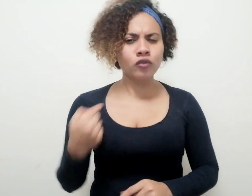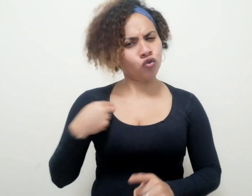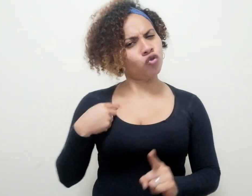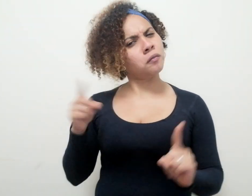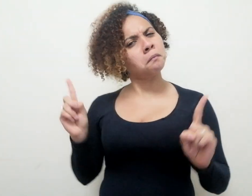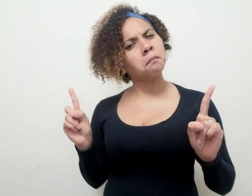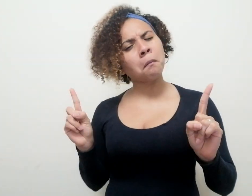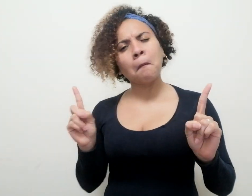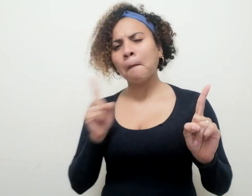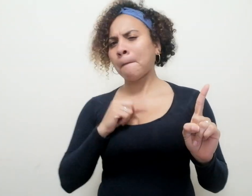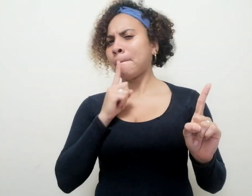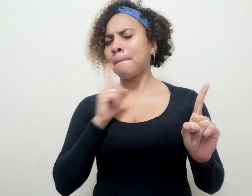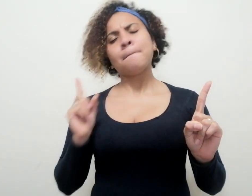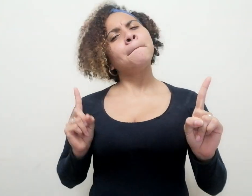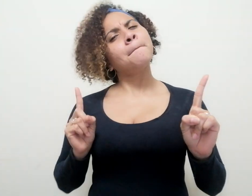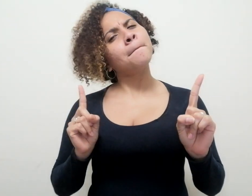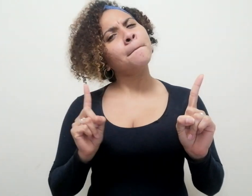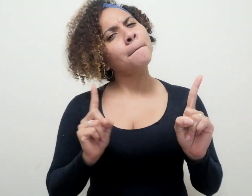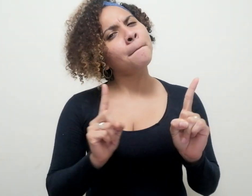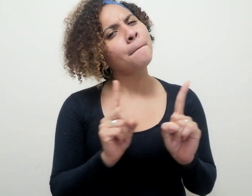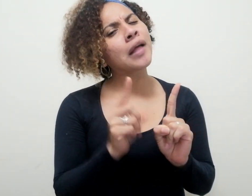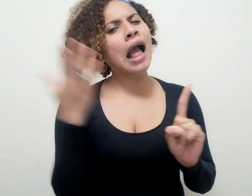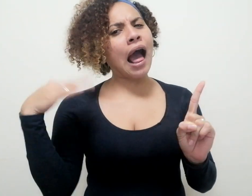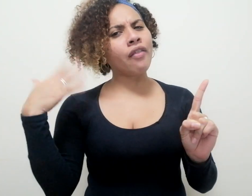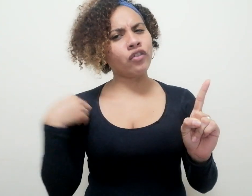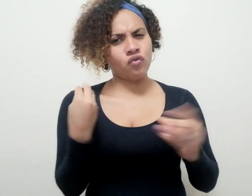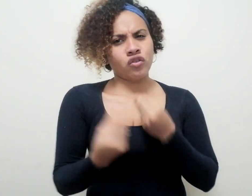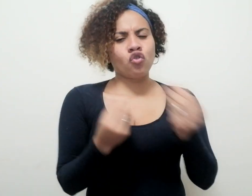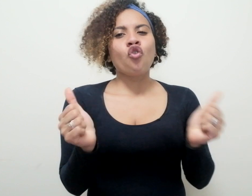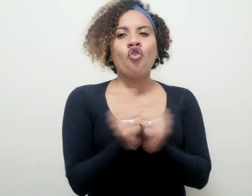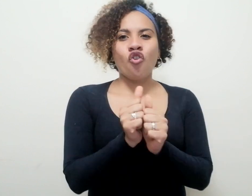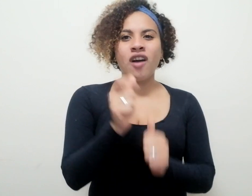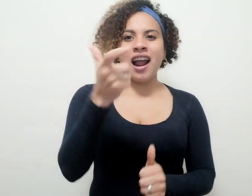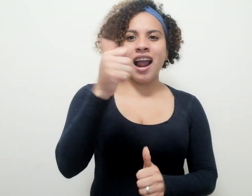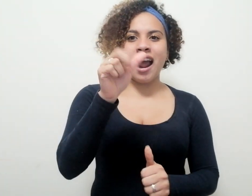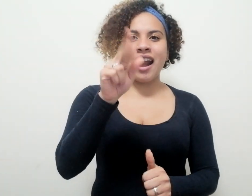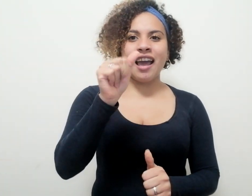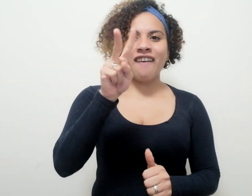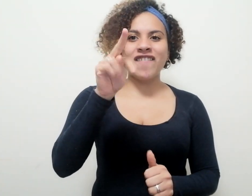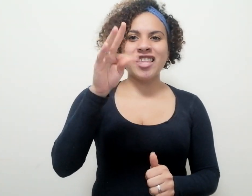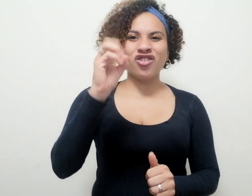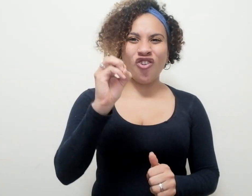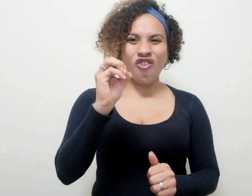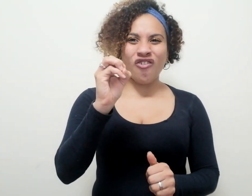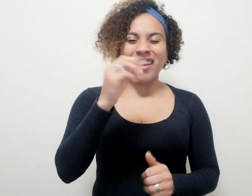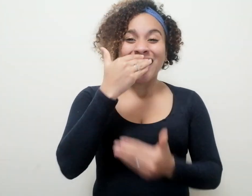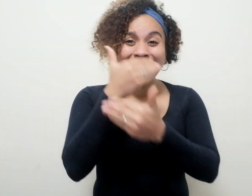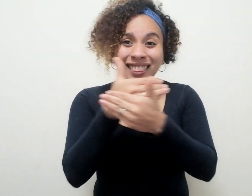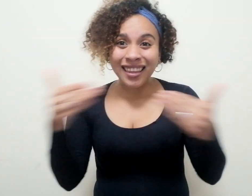sigilosamente, como antes lo había hecho con Garavito y las niñas Bodmer.